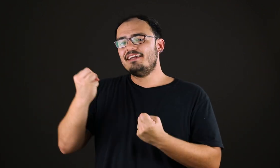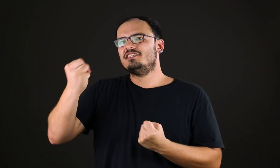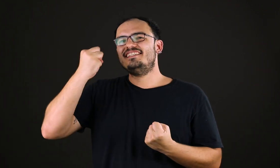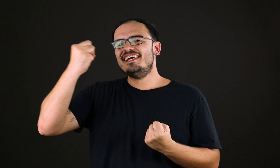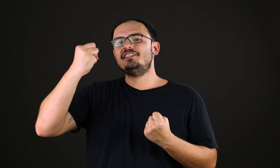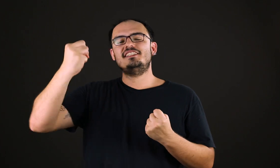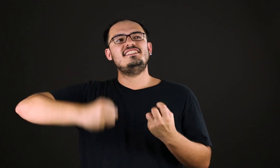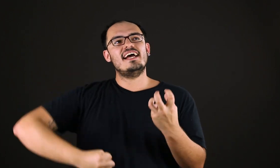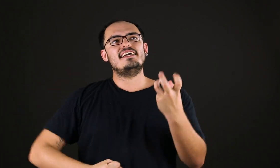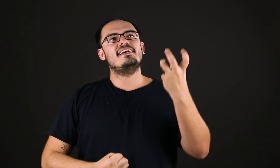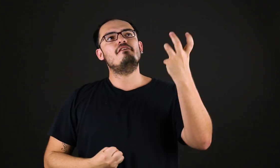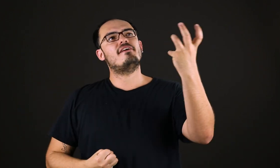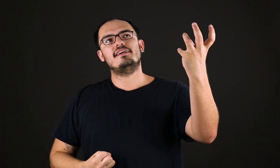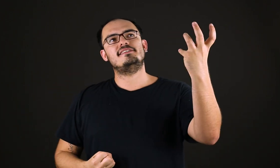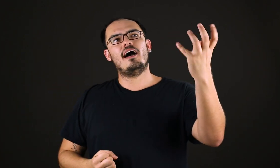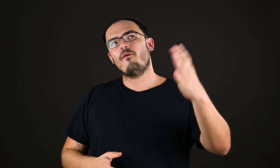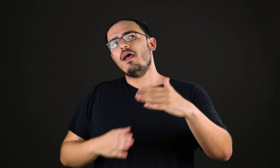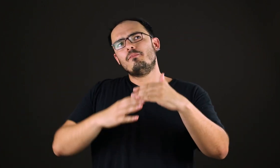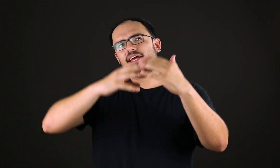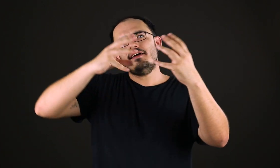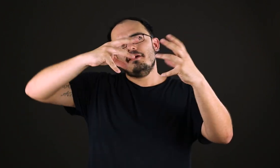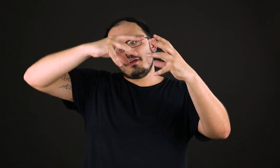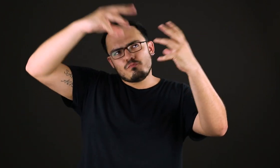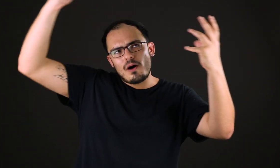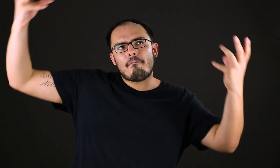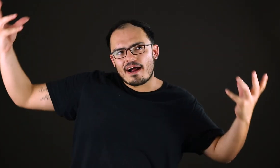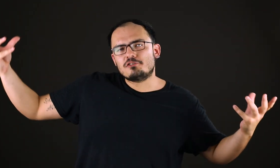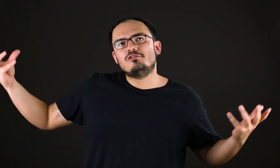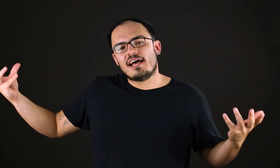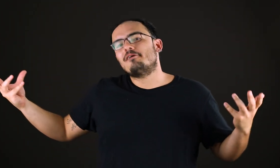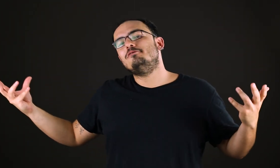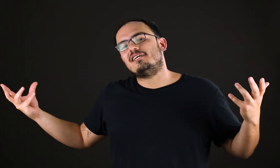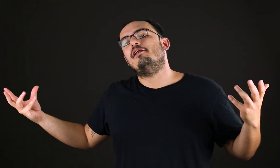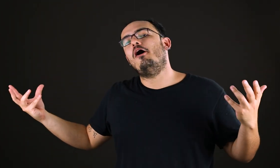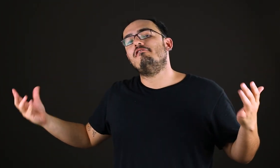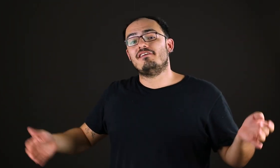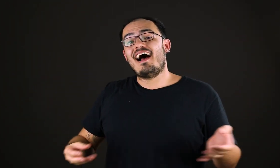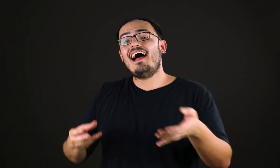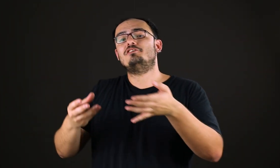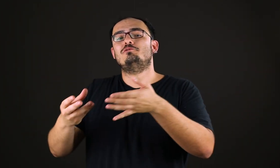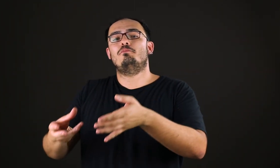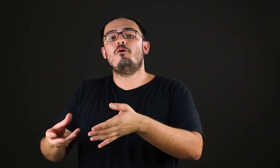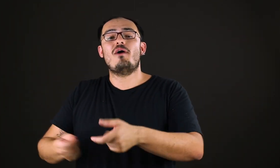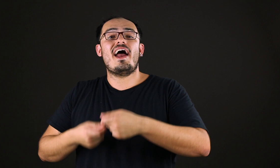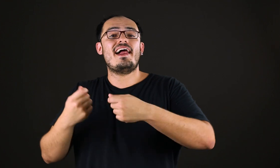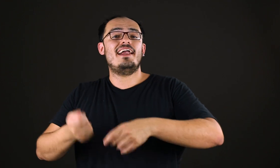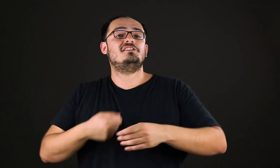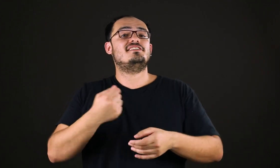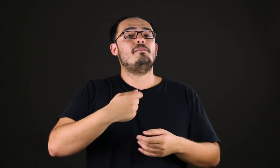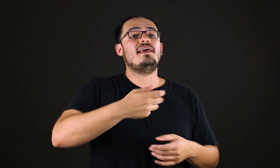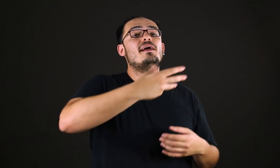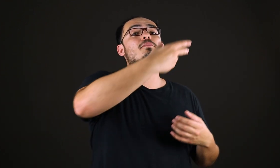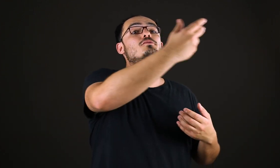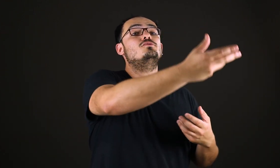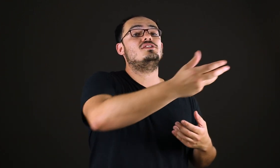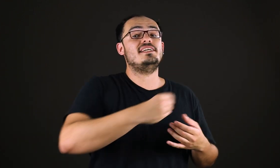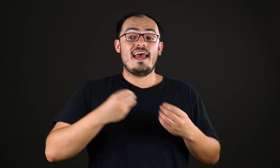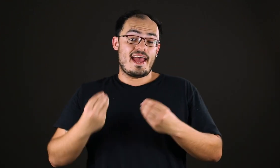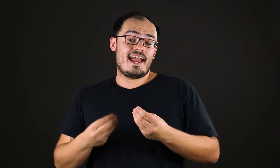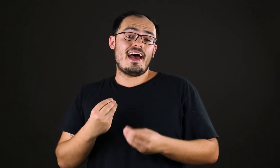arte deixa de ter aquele referencial. Porque, em boa parte do século XIX, a arte boa era a arte que sabia reproduzir, era